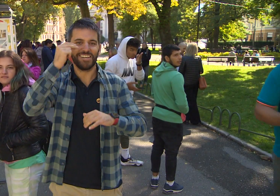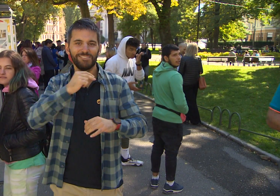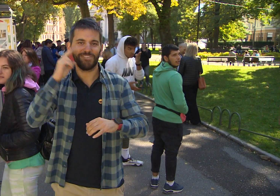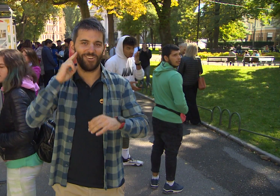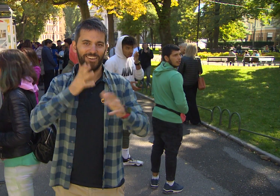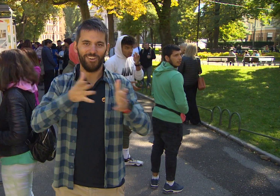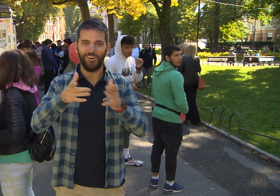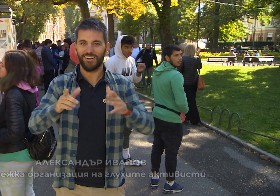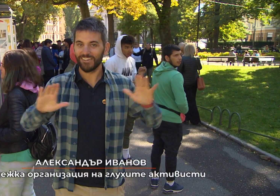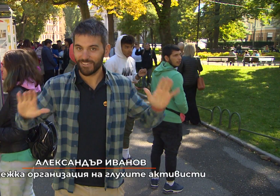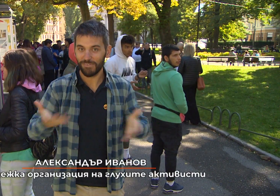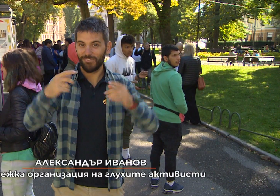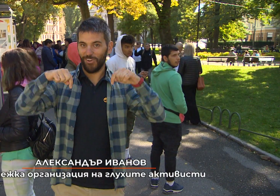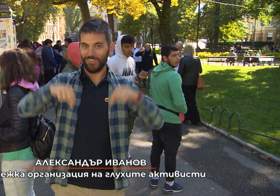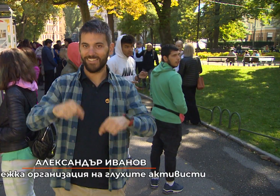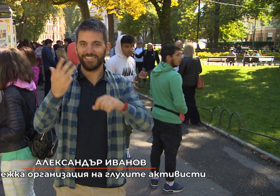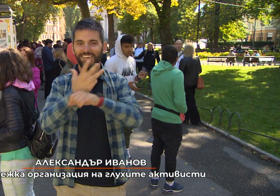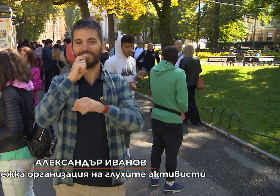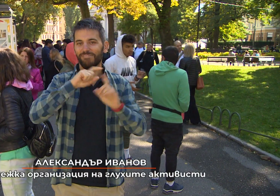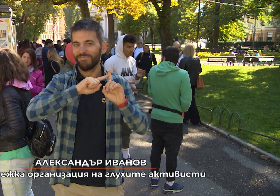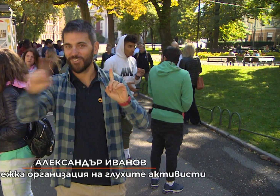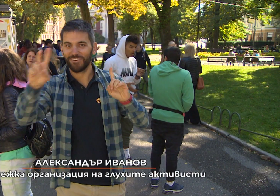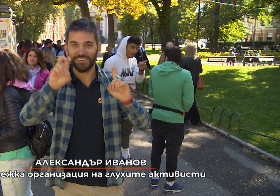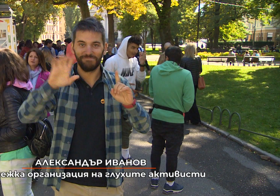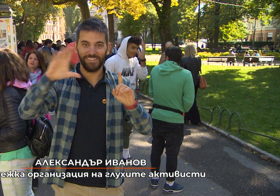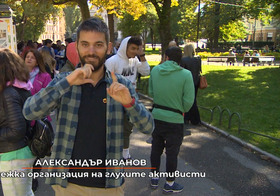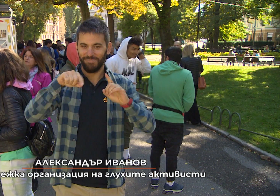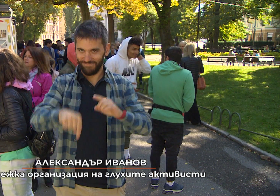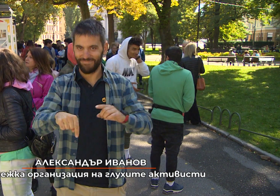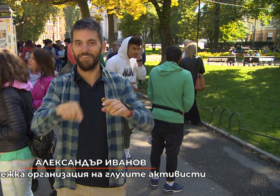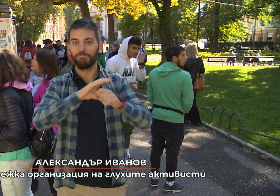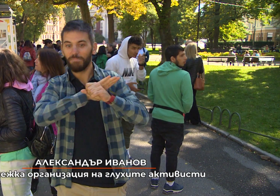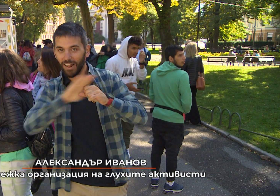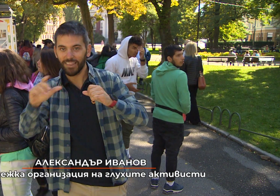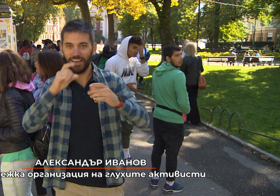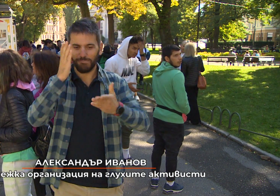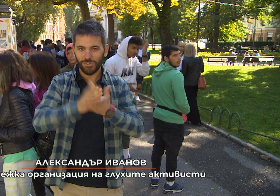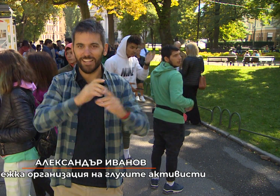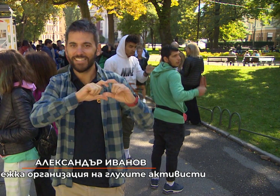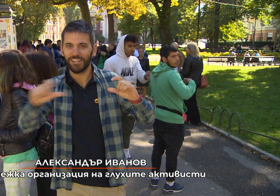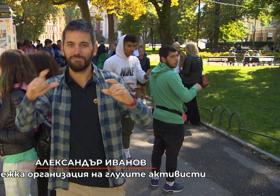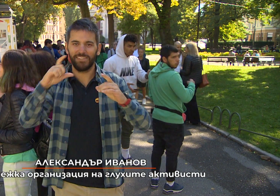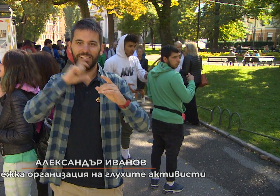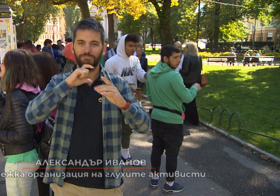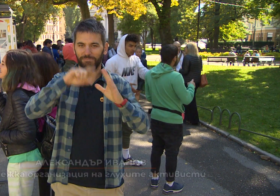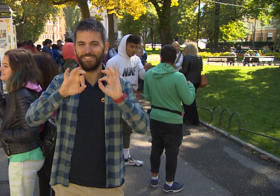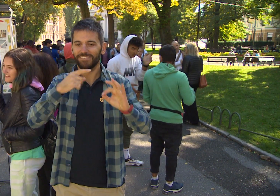Международната седмица на глухите стартира от 19 до 21 септември. Всяка пълна последна седмица на месец